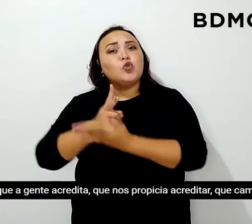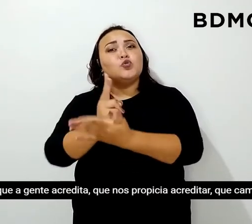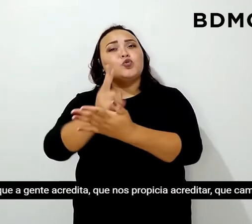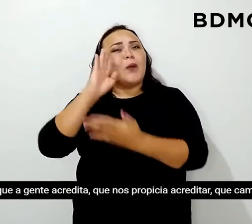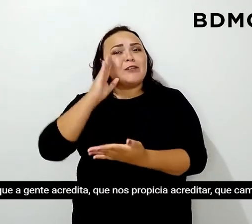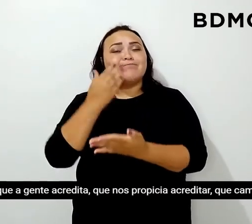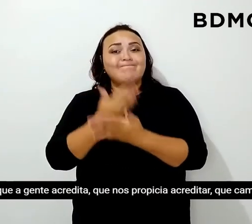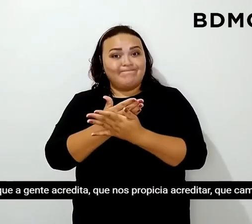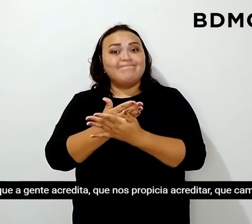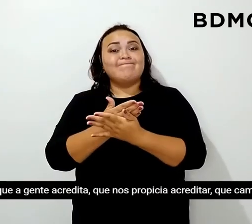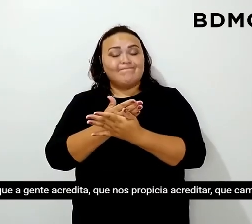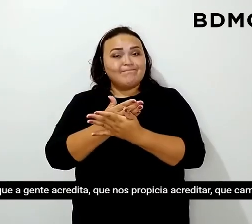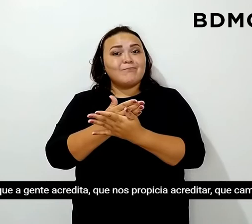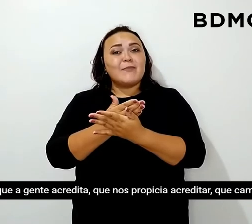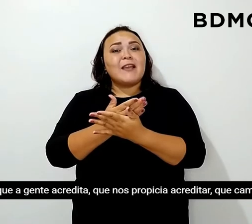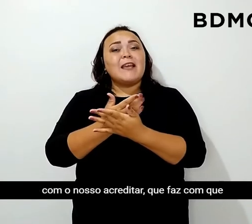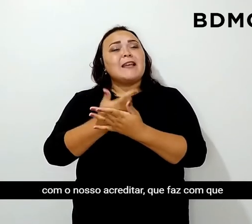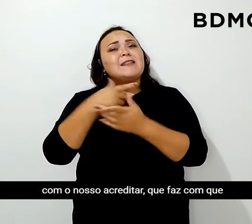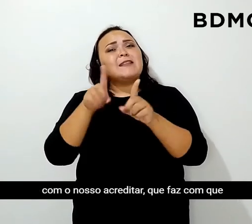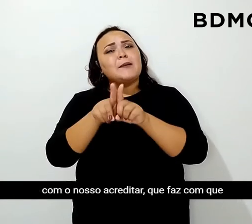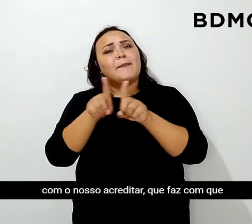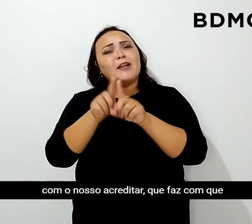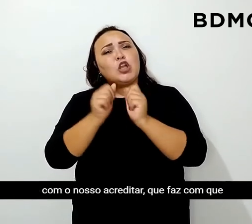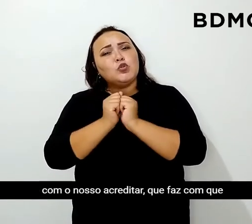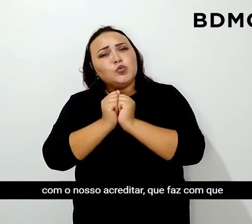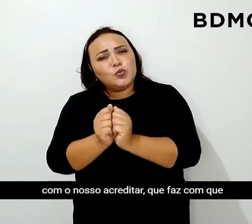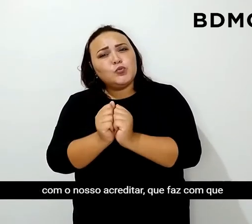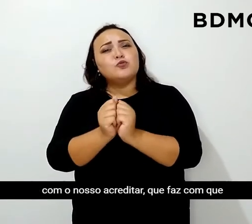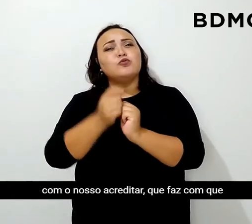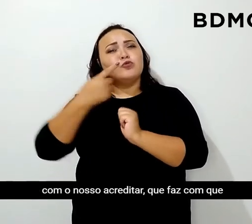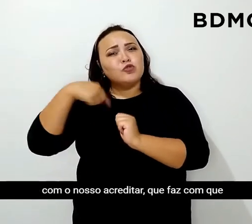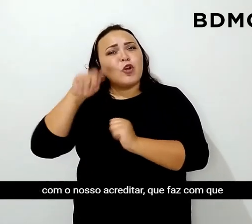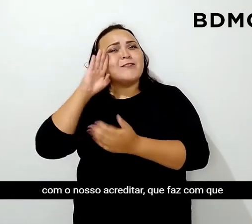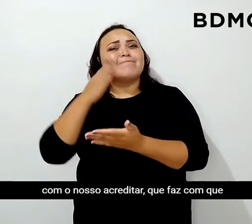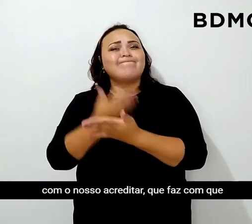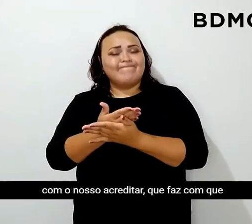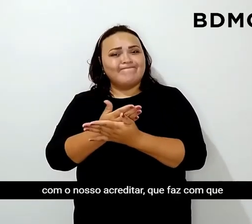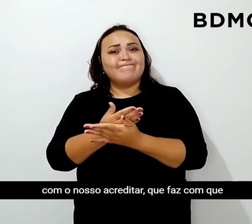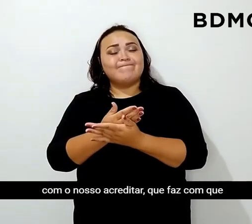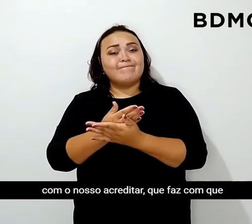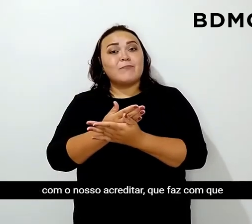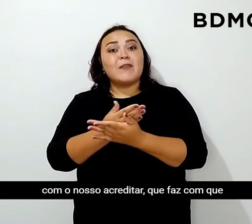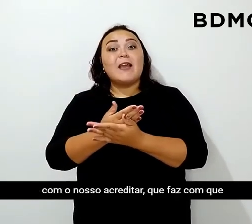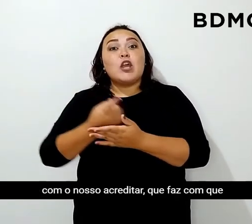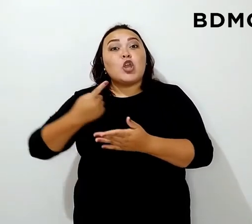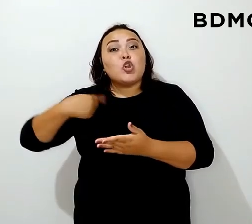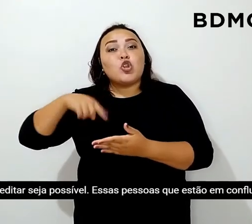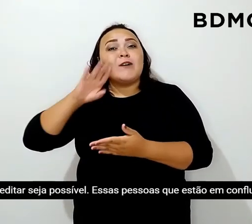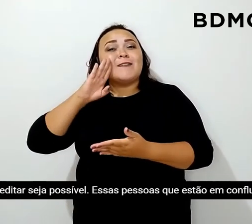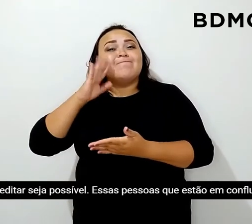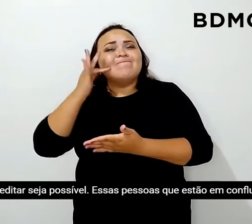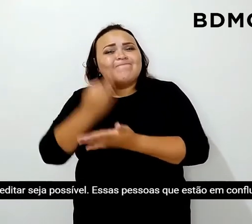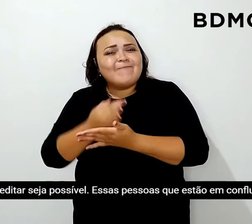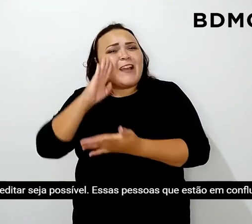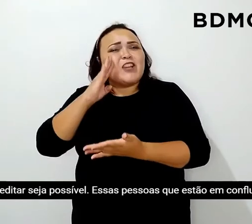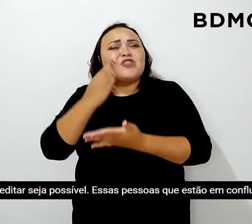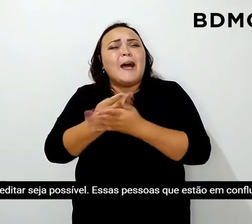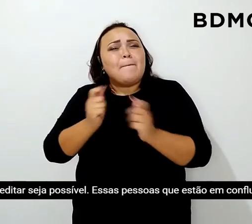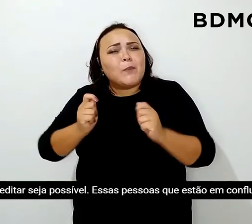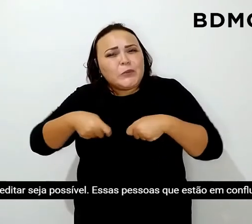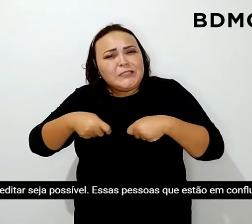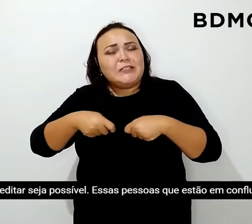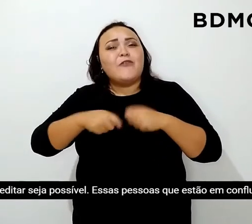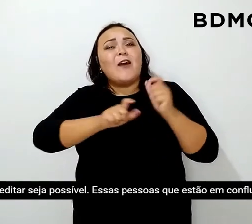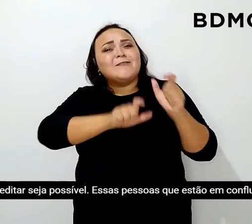acreditar, que caminha com o nosso acreditar, que faz com que o nosso acreditar seja